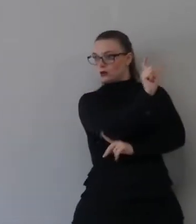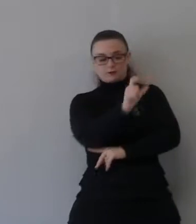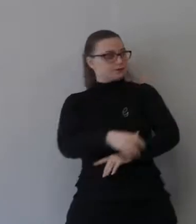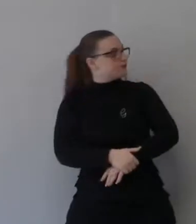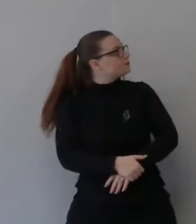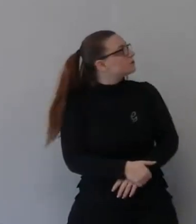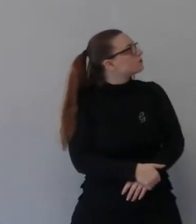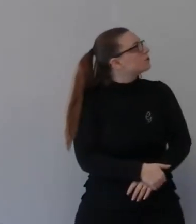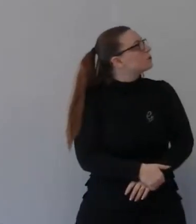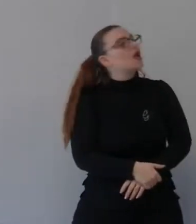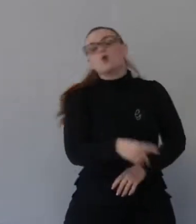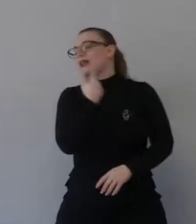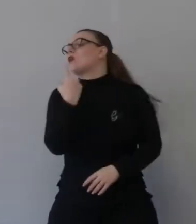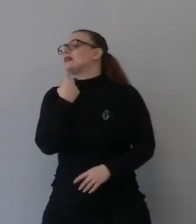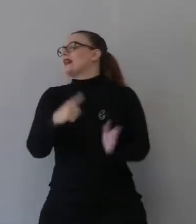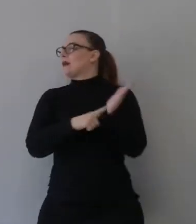oppresso».